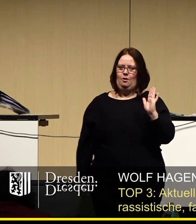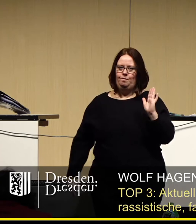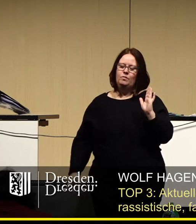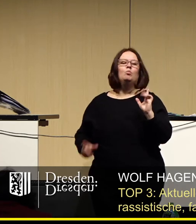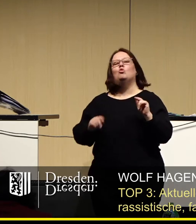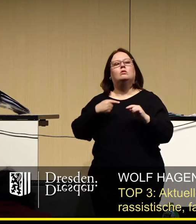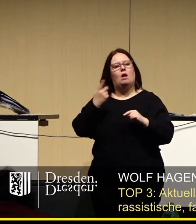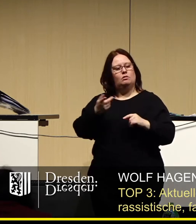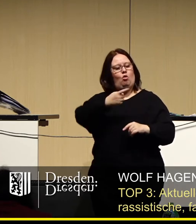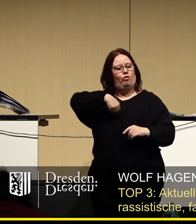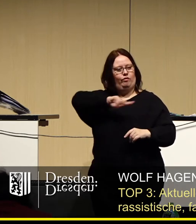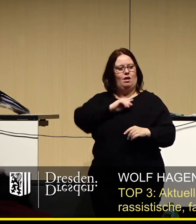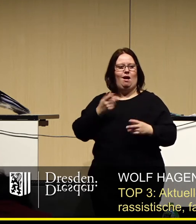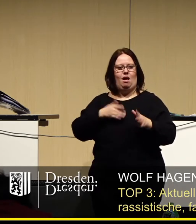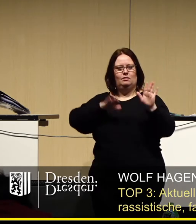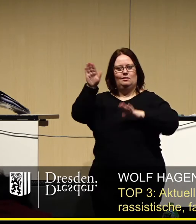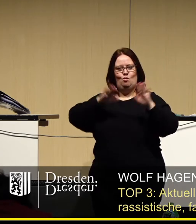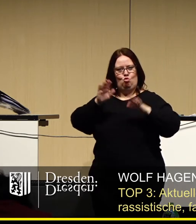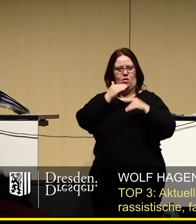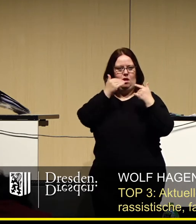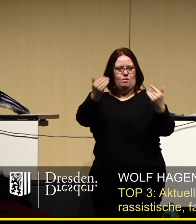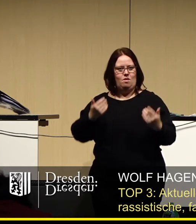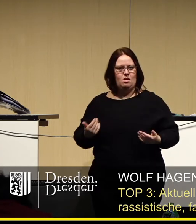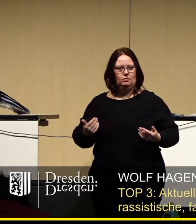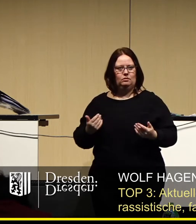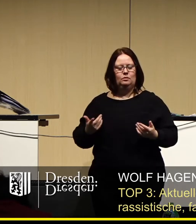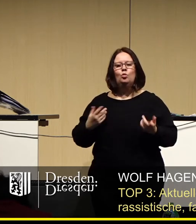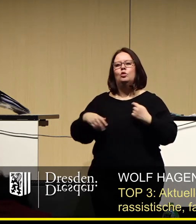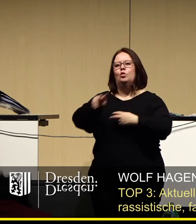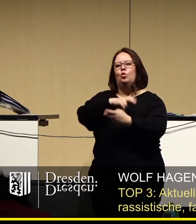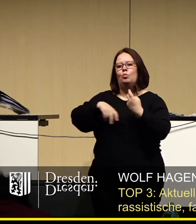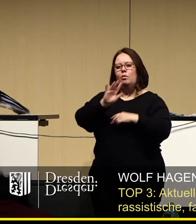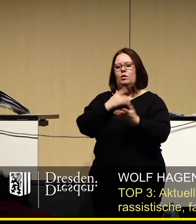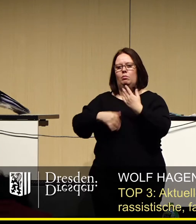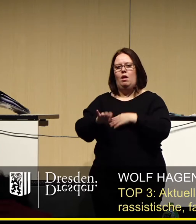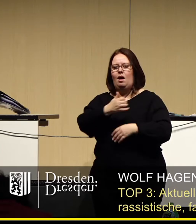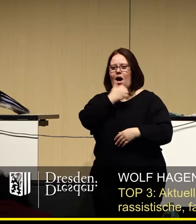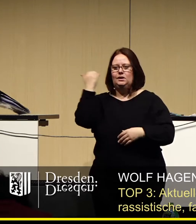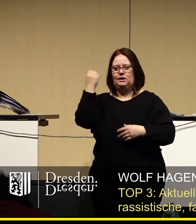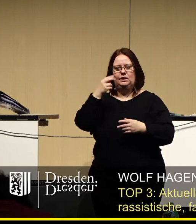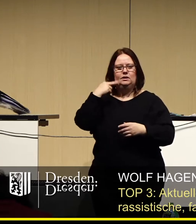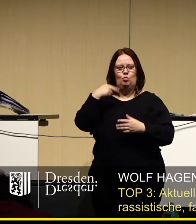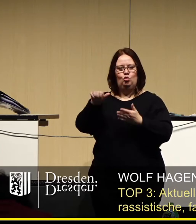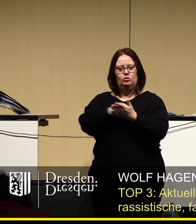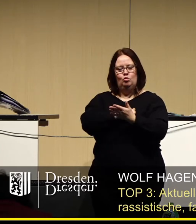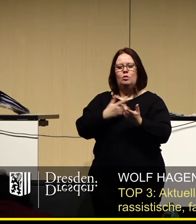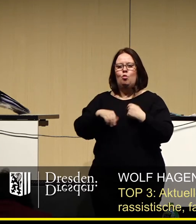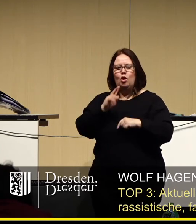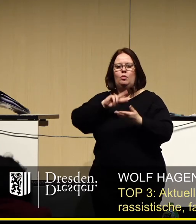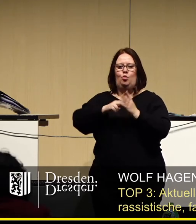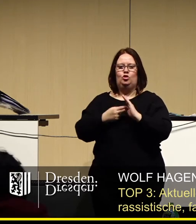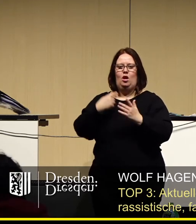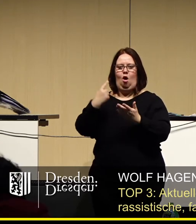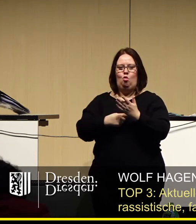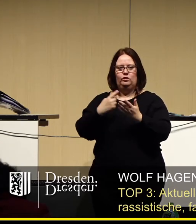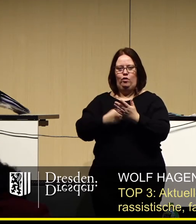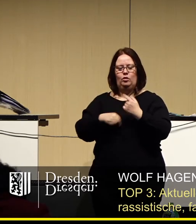Sprache und dafür sollten wir als Demokraten dankbar sein. Der Umgang mit zunehmendem Rassismus ist eine politische Herausforderung, die nicht über die